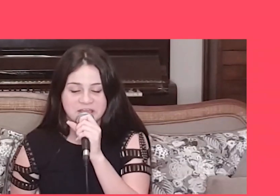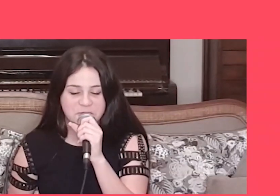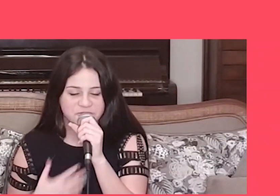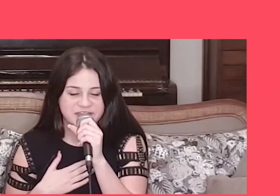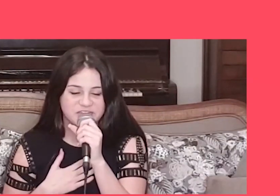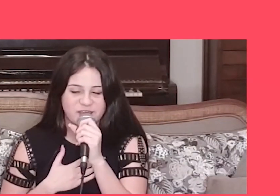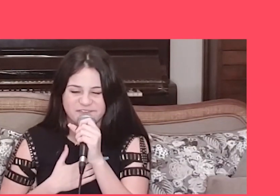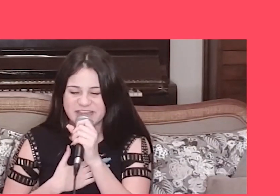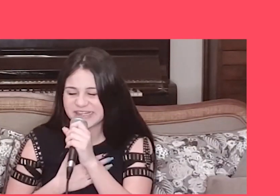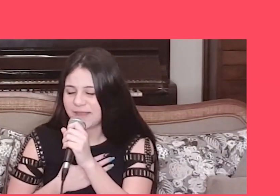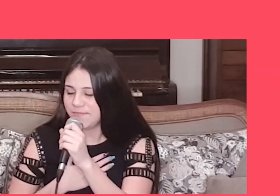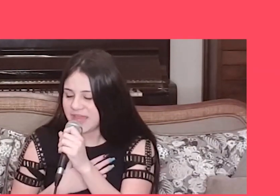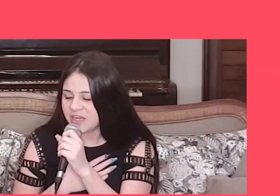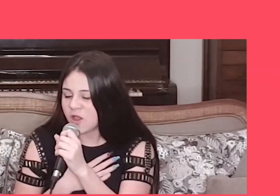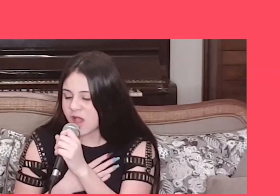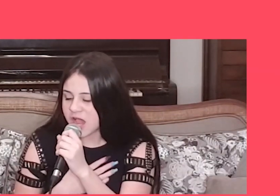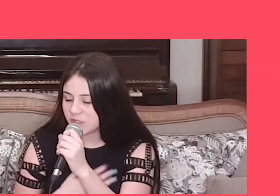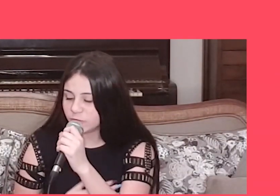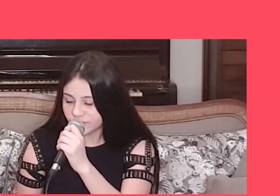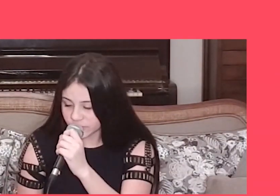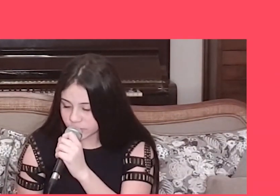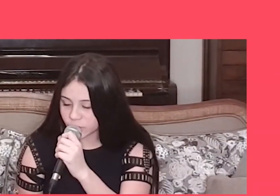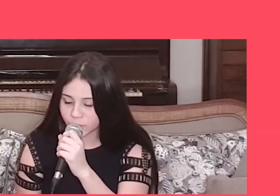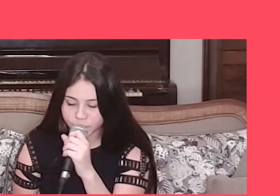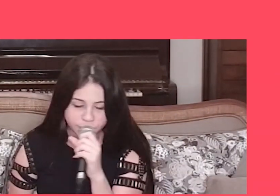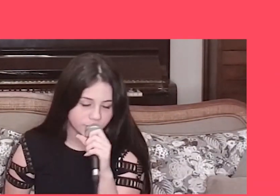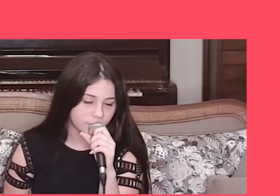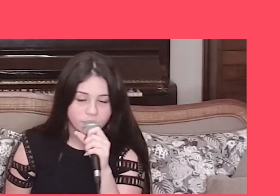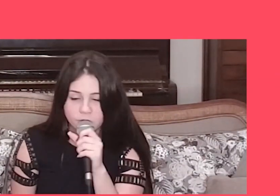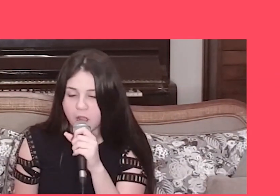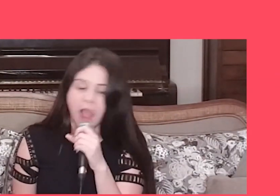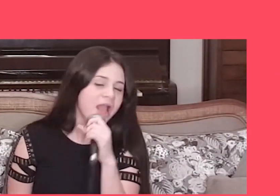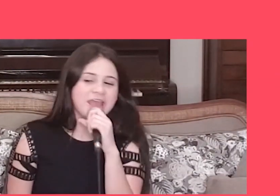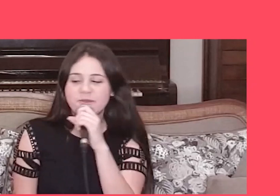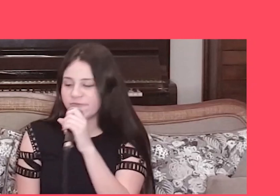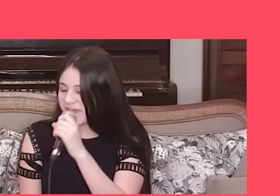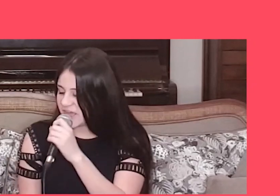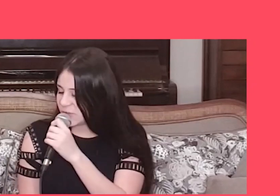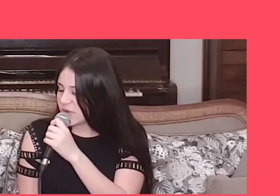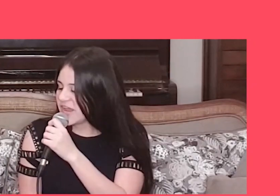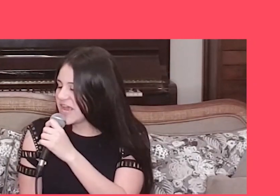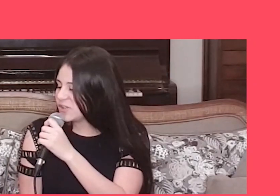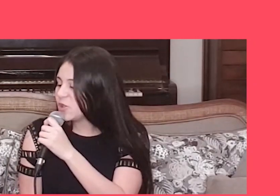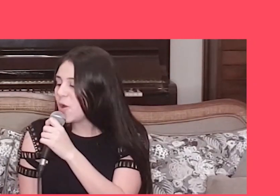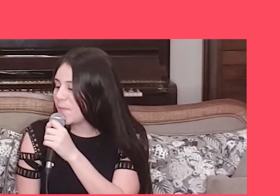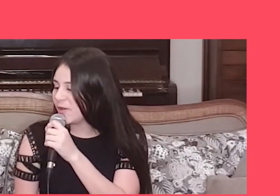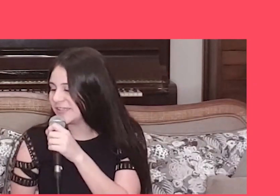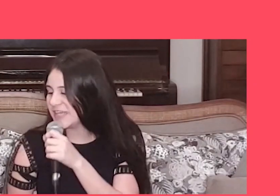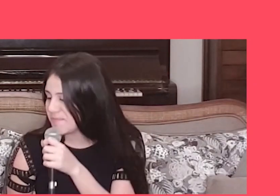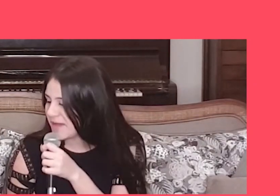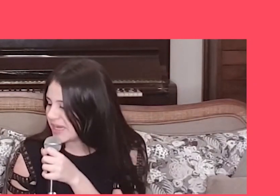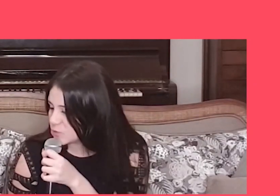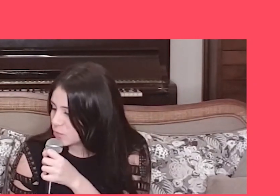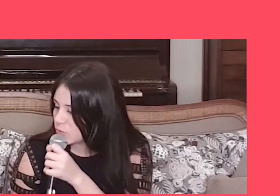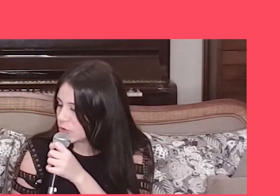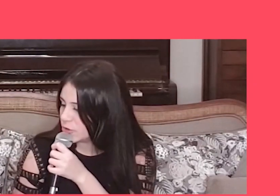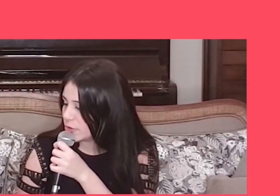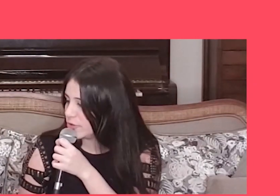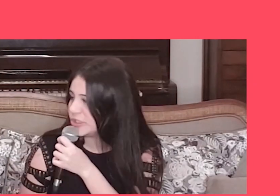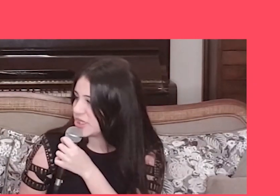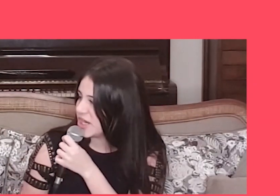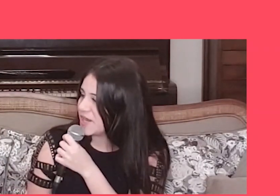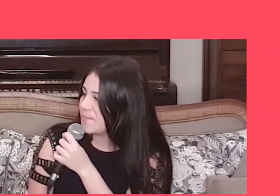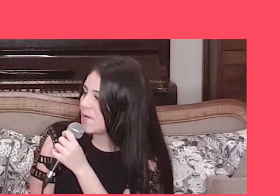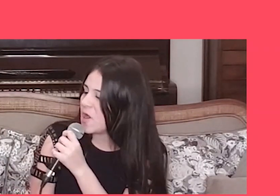Eu vejo a vida melhor no futuro Eu vejo isso por cima de um